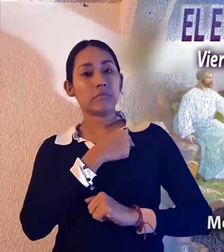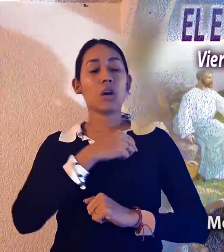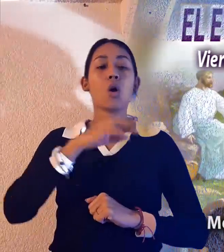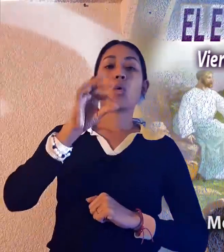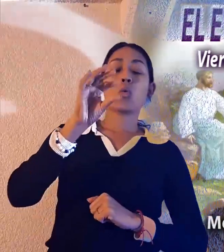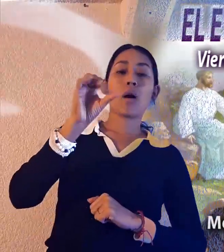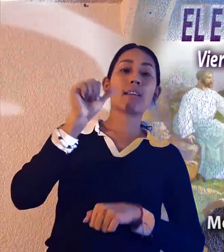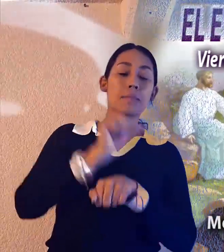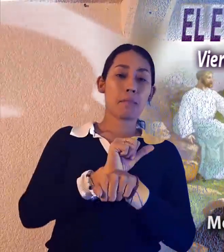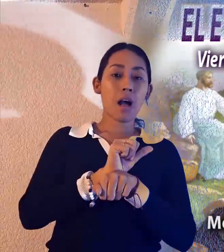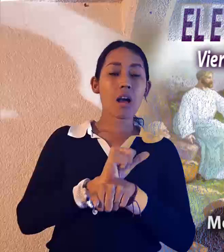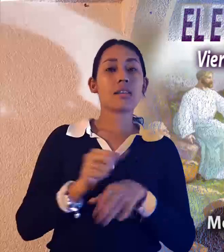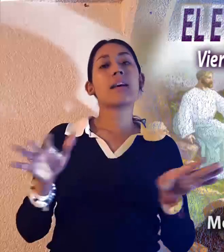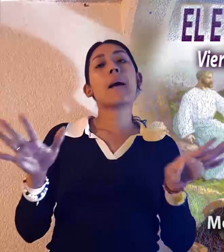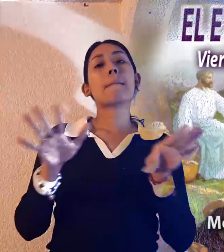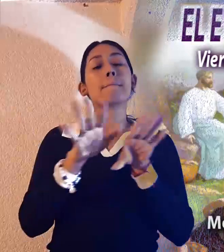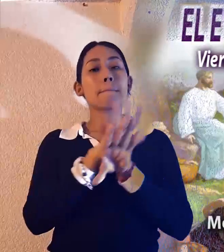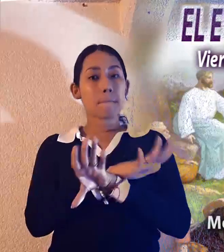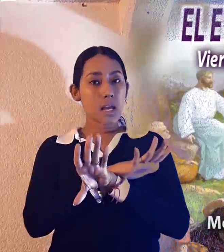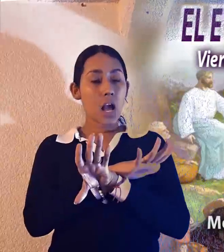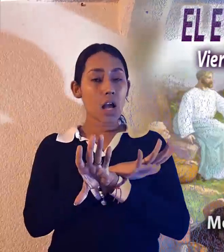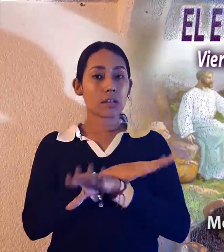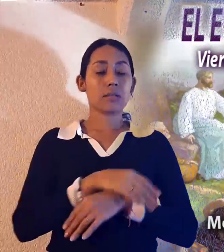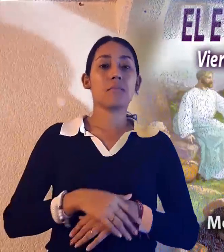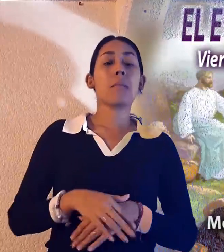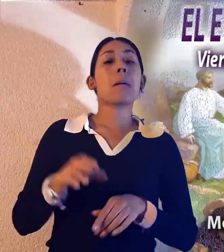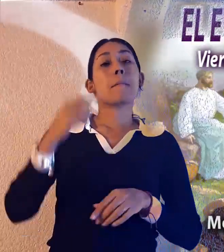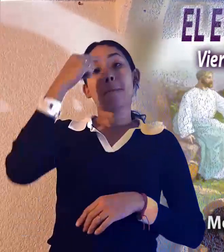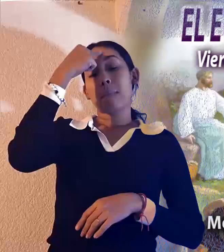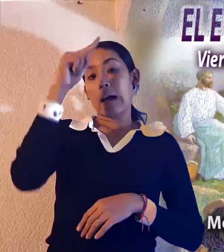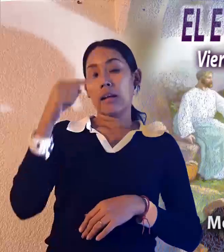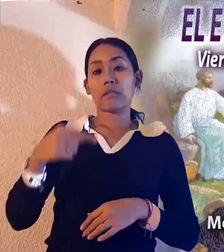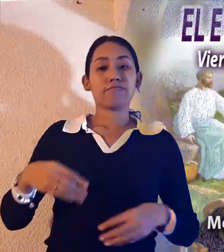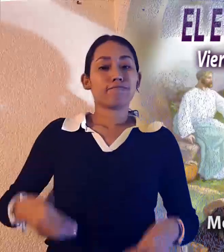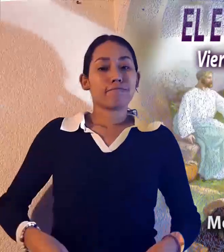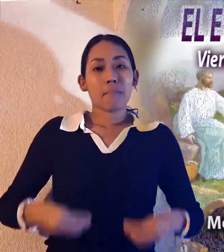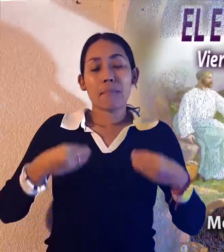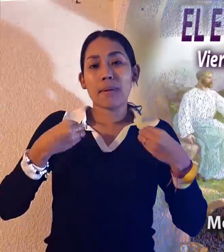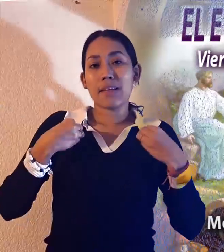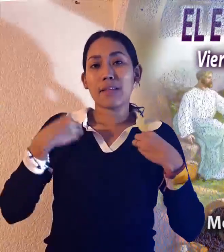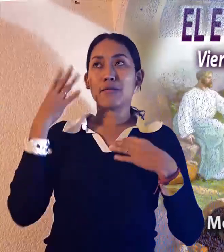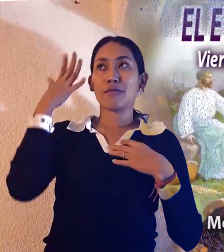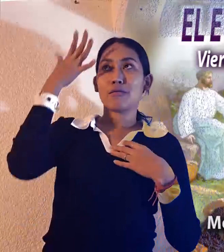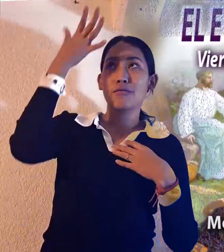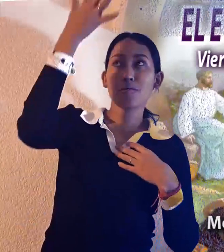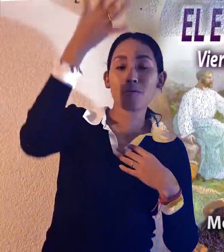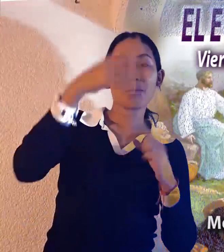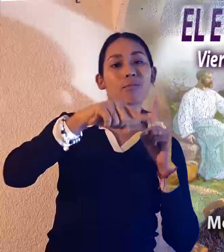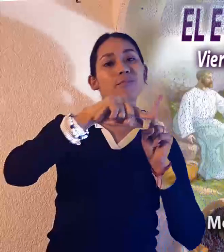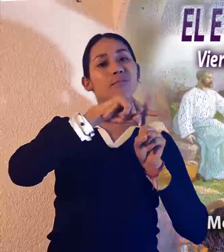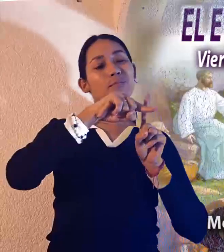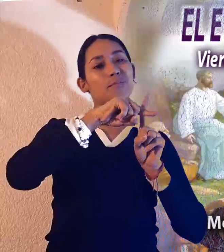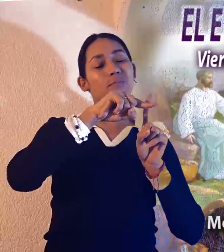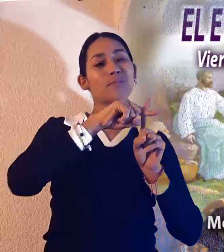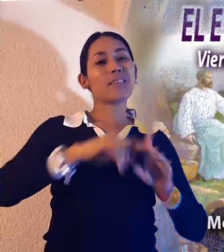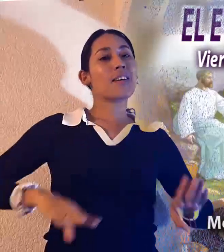cuaresma tenemos la oportunidad de revisar nuestras vidas y ajustarlas a los designios de